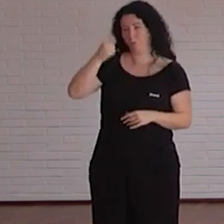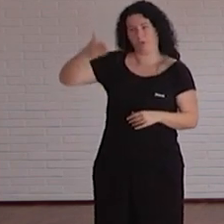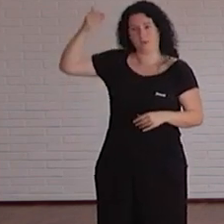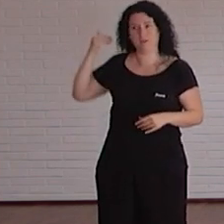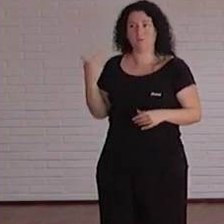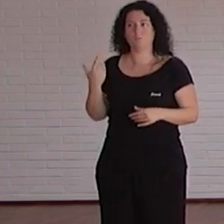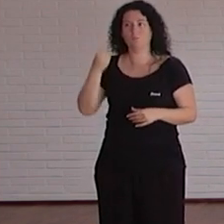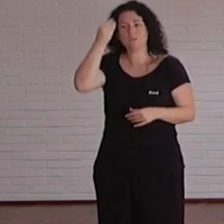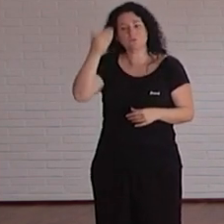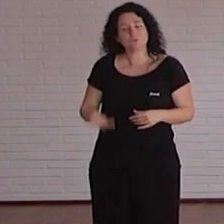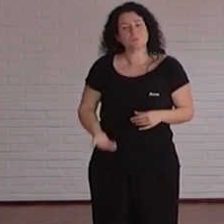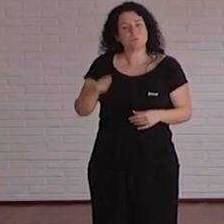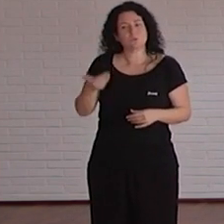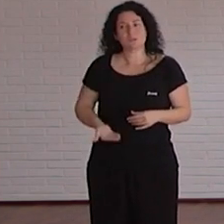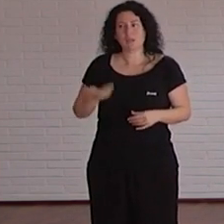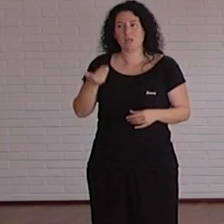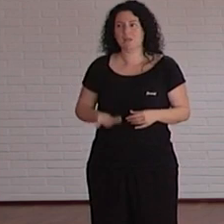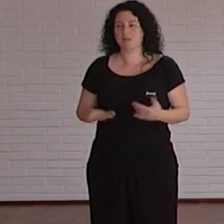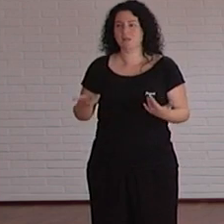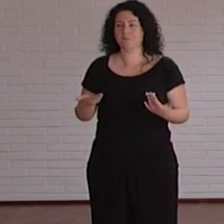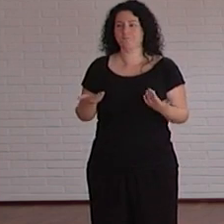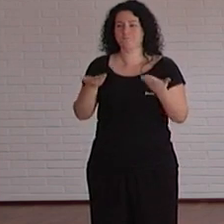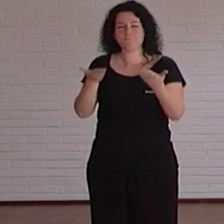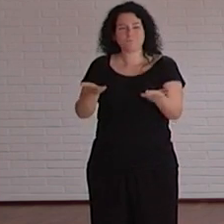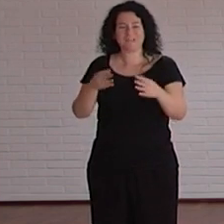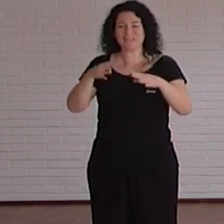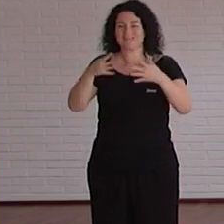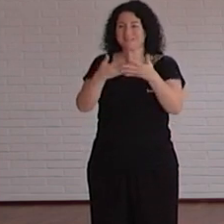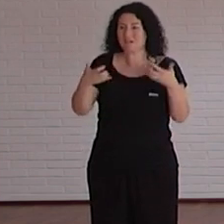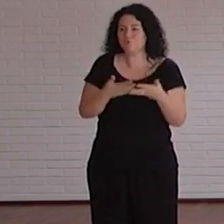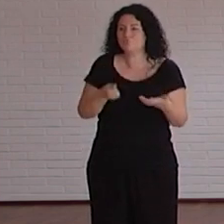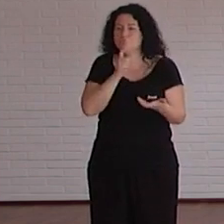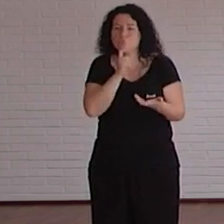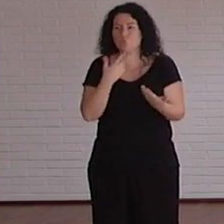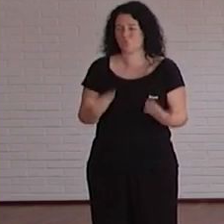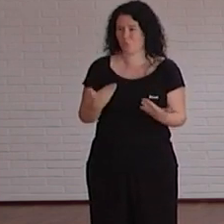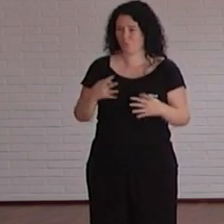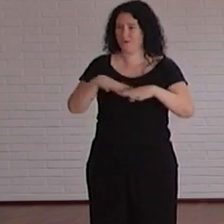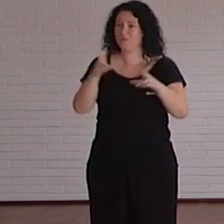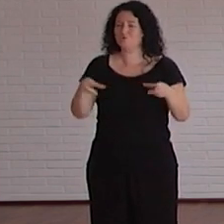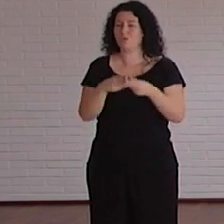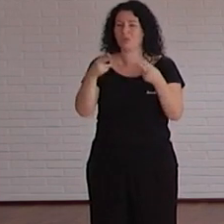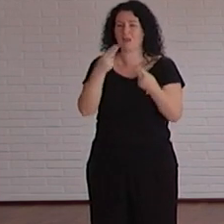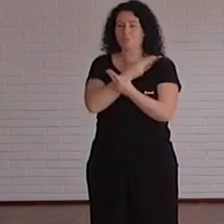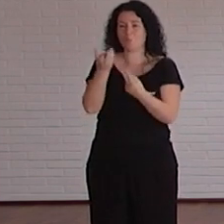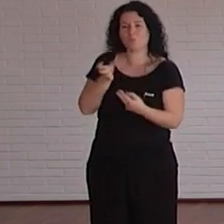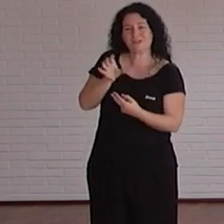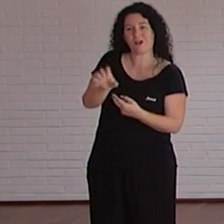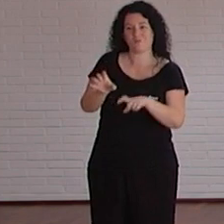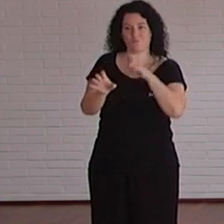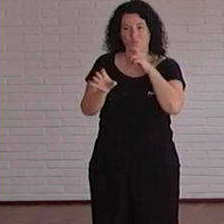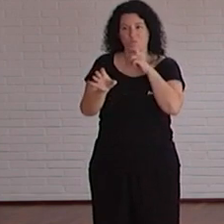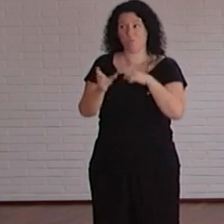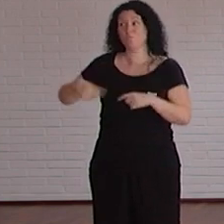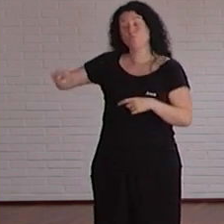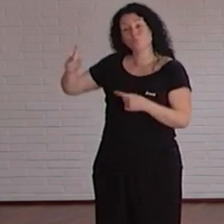saber realmente cómo tratar nuestros textos cómo publicar en redes sociales y nos preparasteis unos